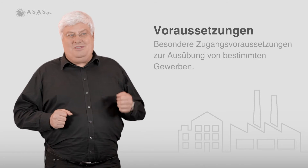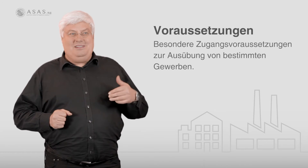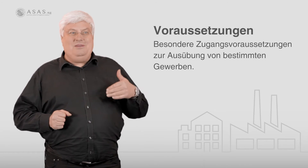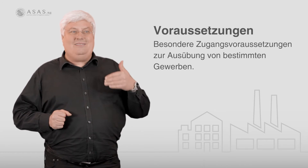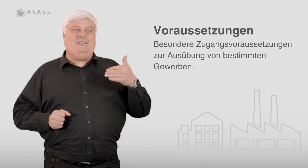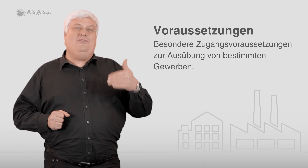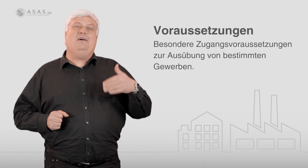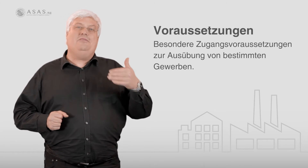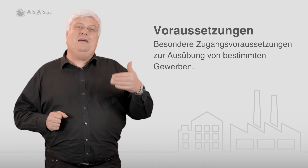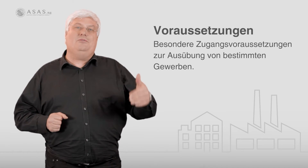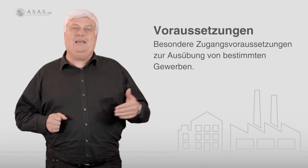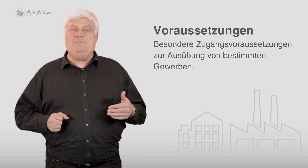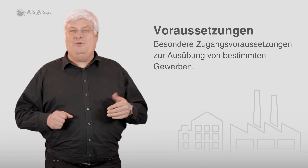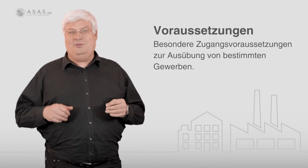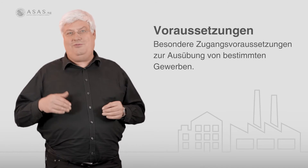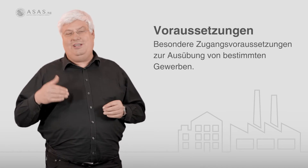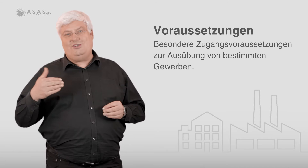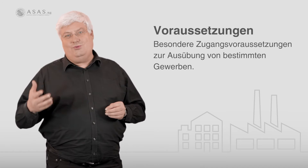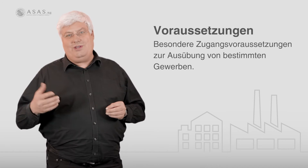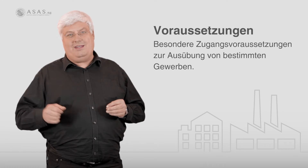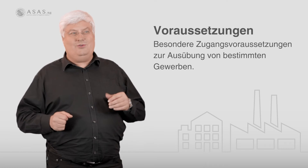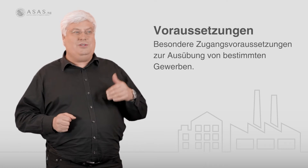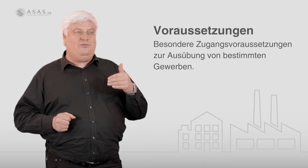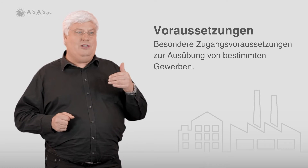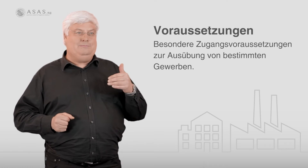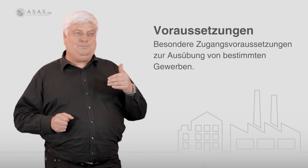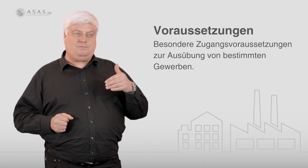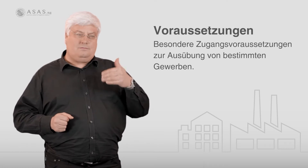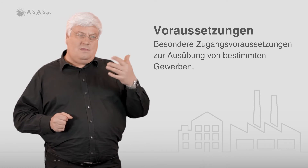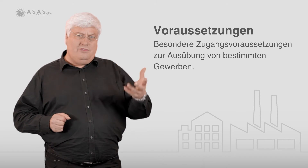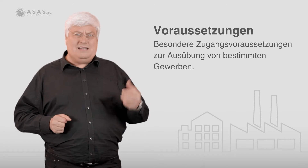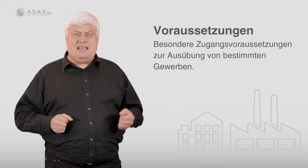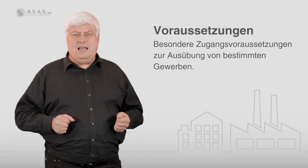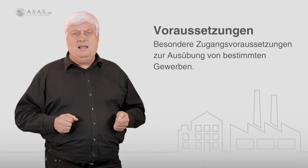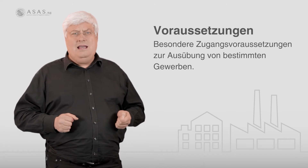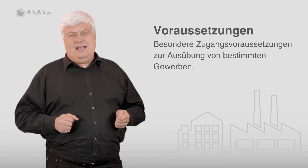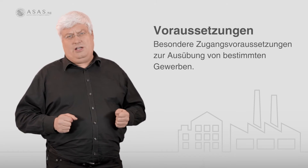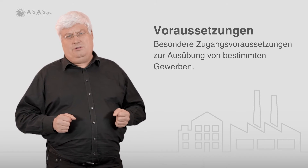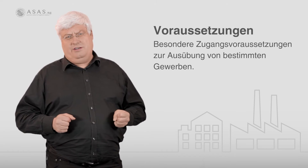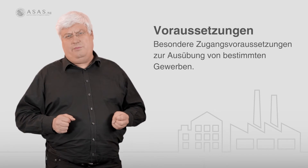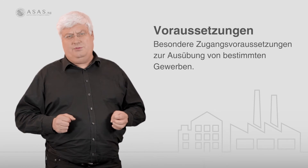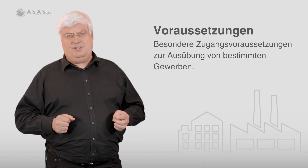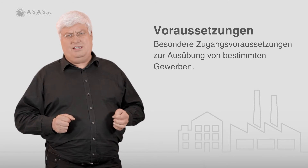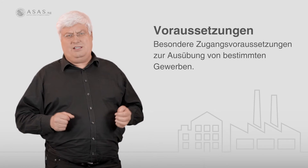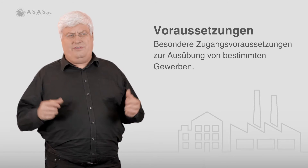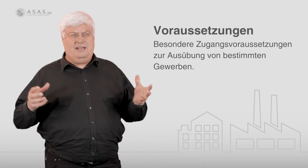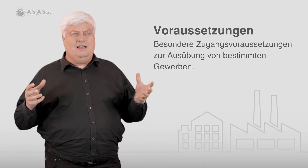die mit Gefahr für Leib und Leben oder für die Gesundheit oder für finanzielle Einschränkungen verbunden sind. Also wenn hier